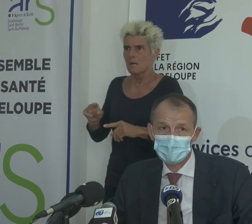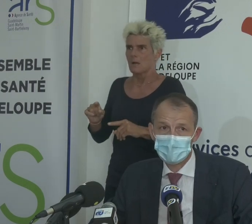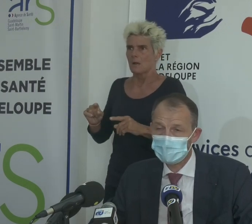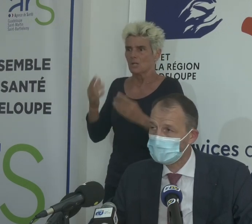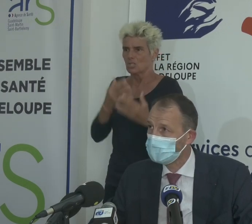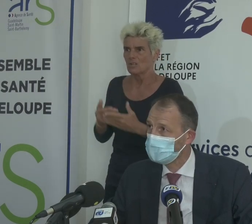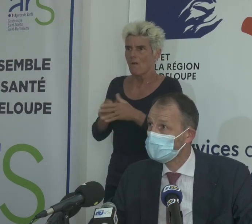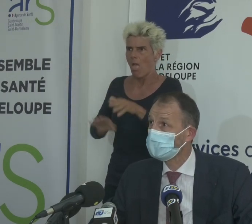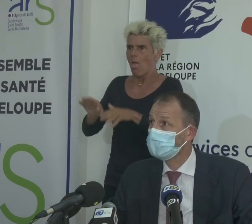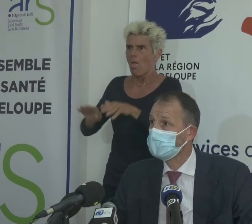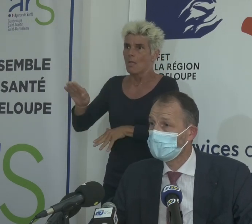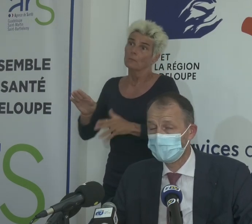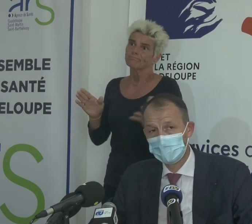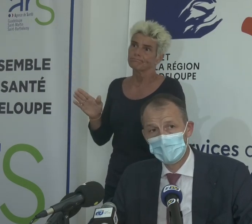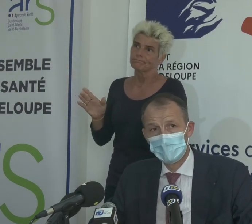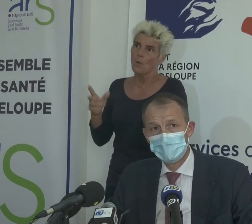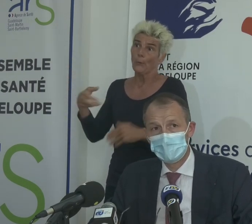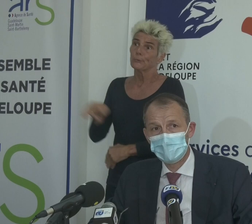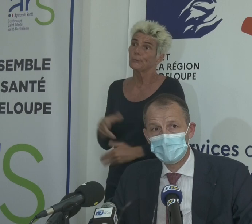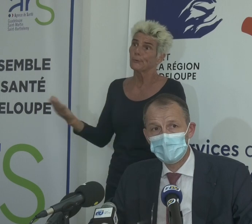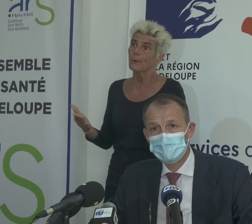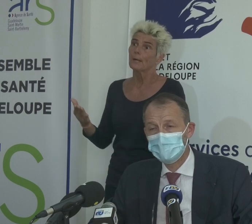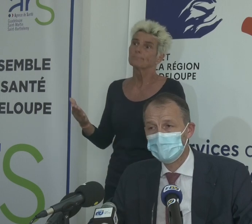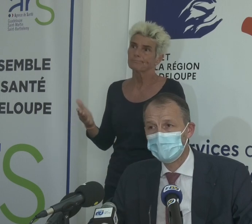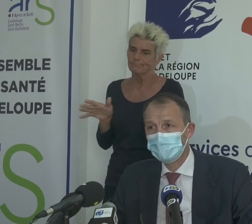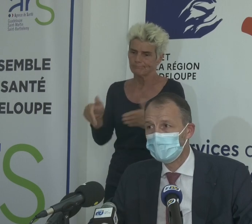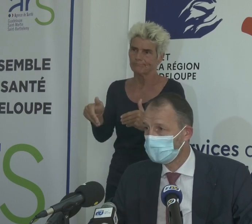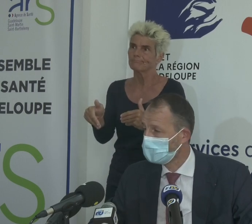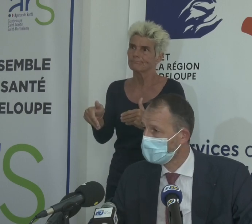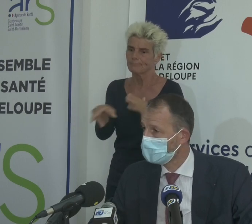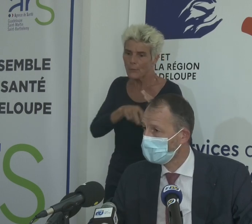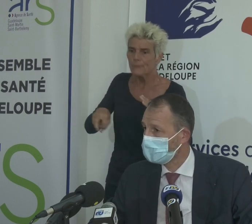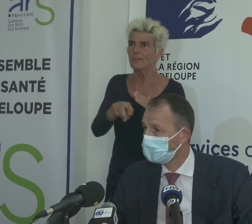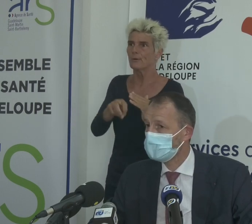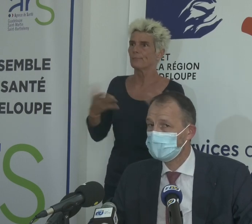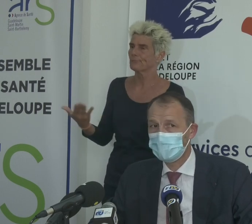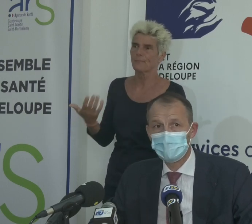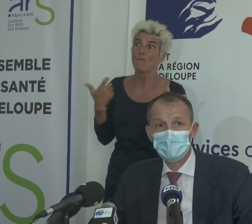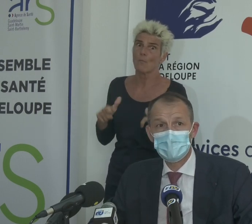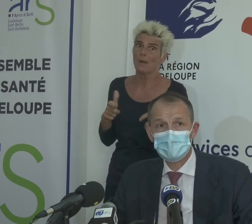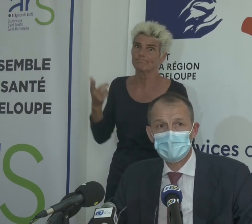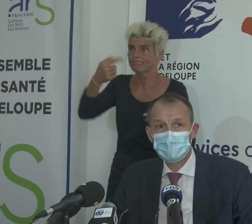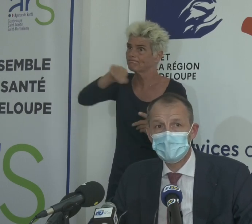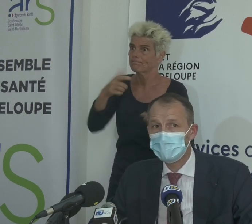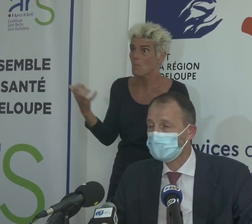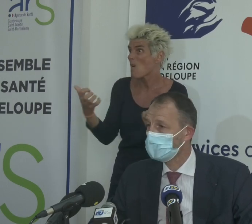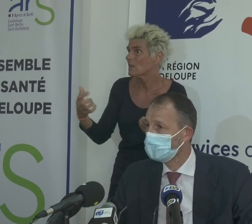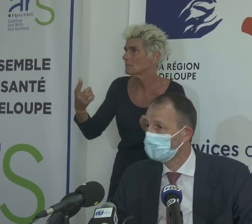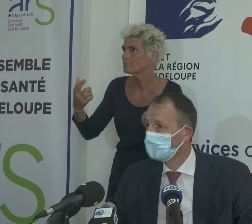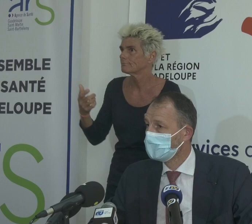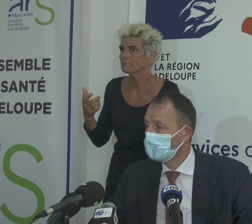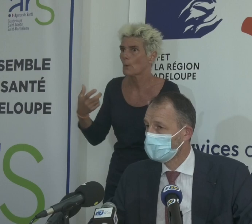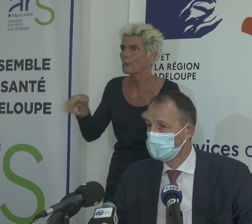cinquième vague, ce sera évidemment des mesures de confinement. Et ces mesures de confinement, personne n'a envie d'y aller